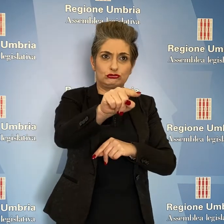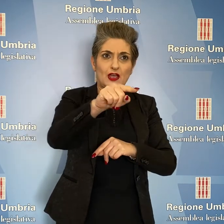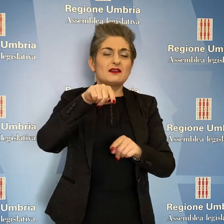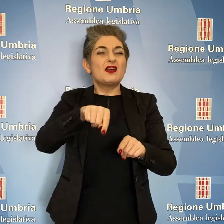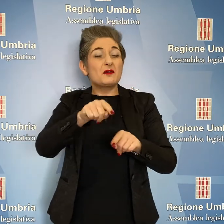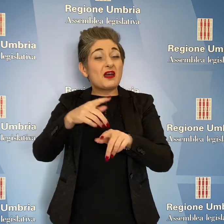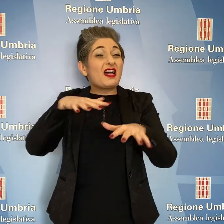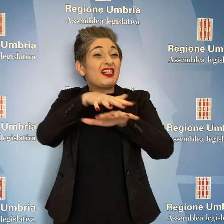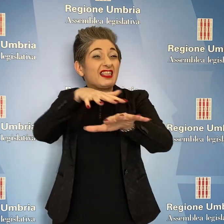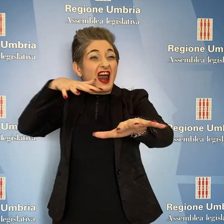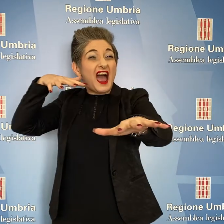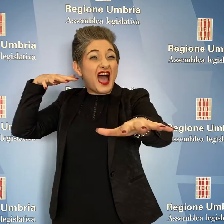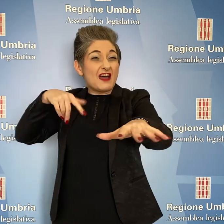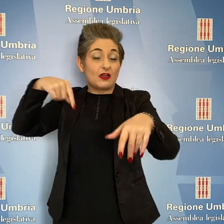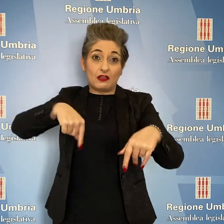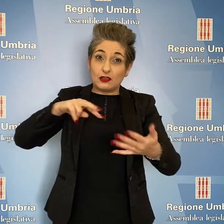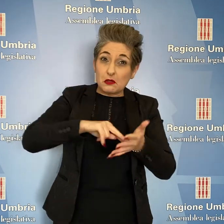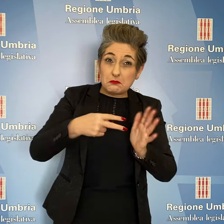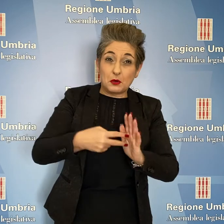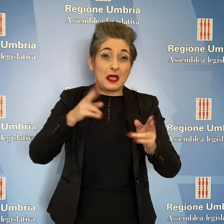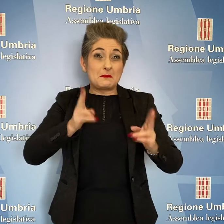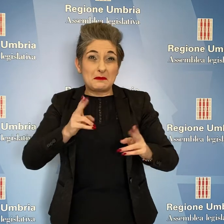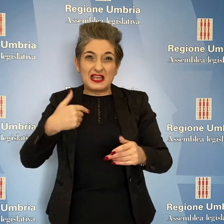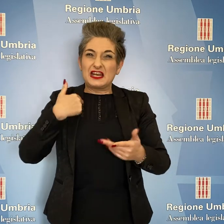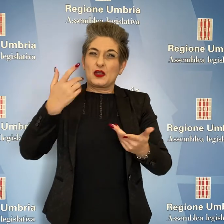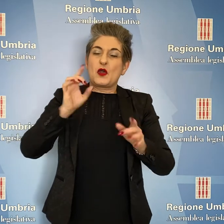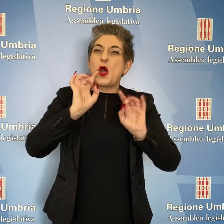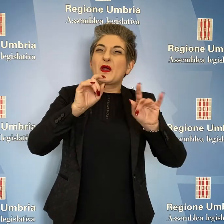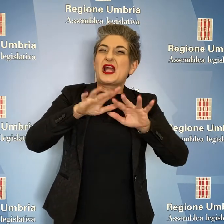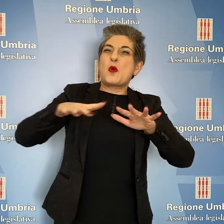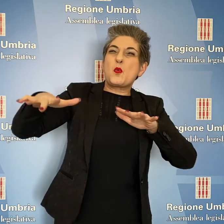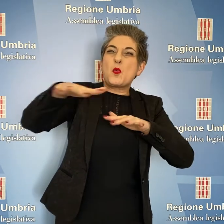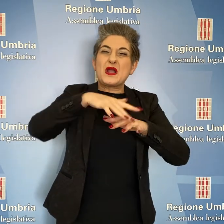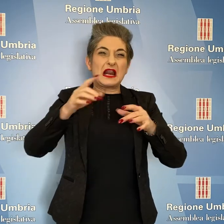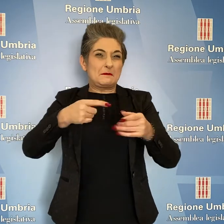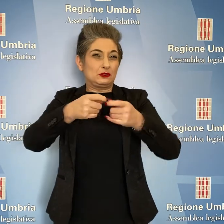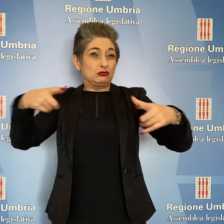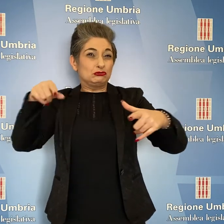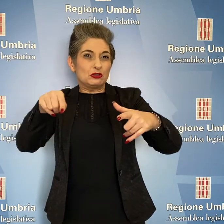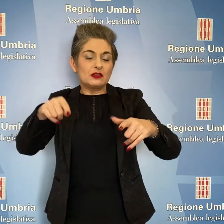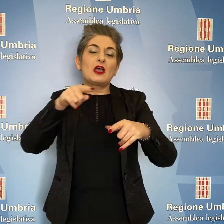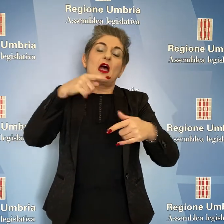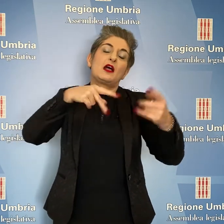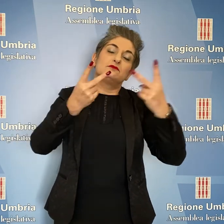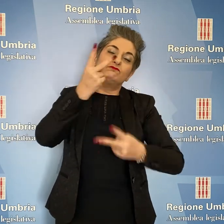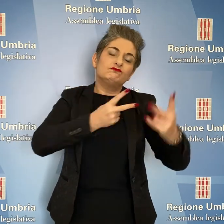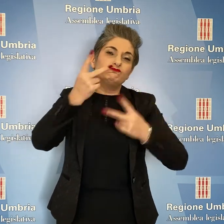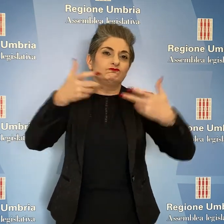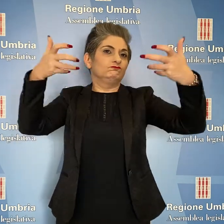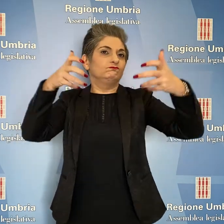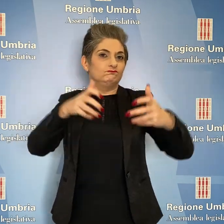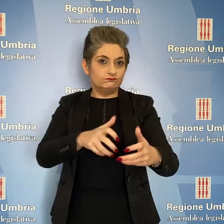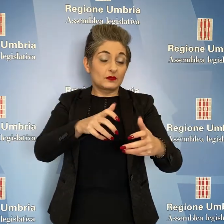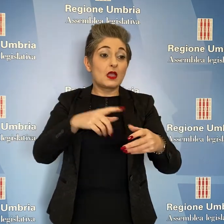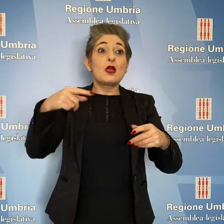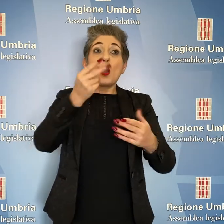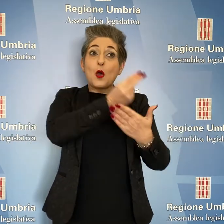rappresenta un problema e un reale pericolo, oltre all'inquinamento per la città. Abbinato a questo progetto, ha